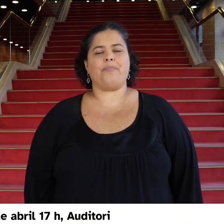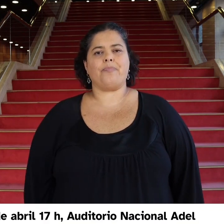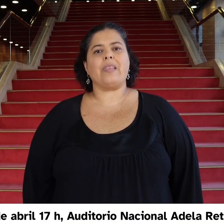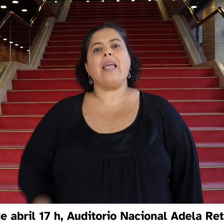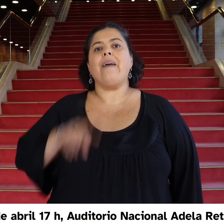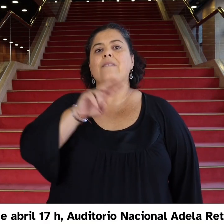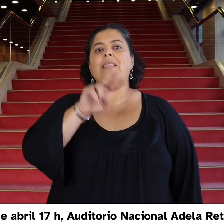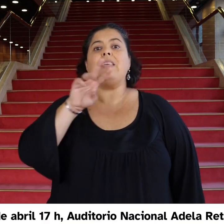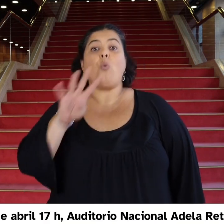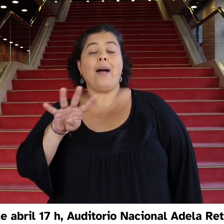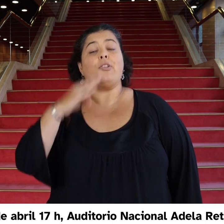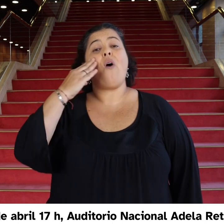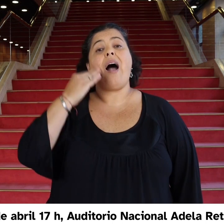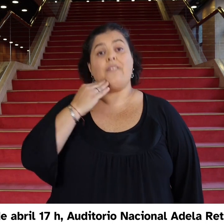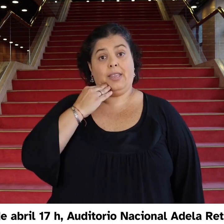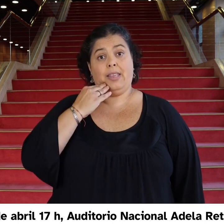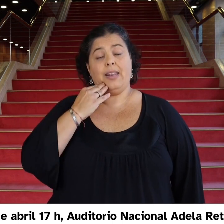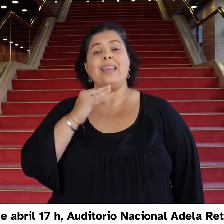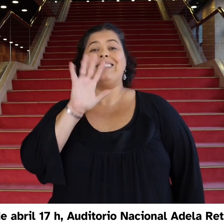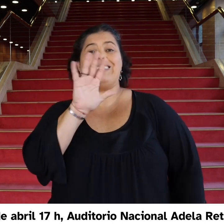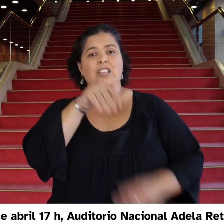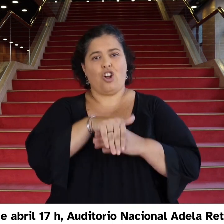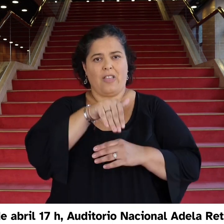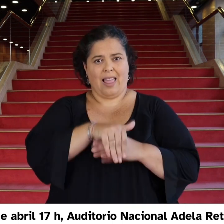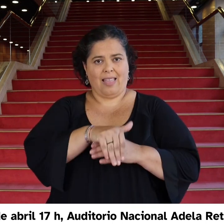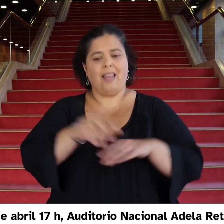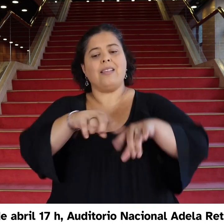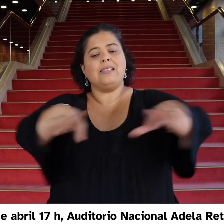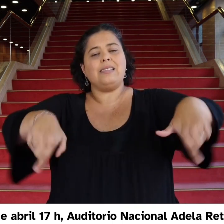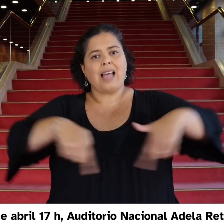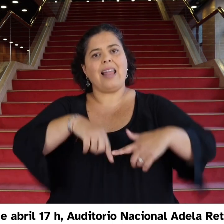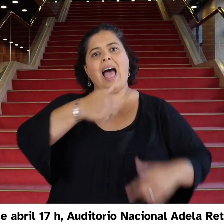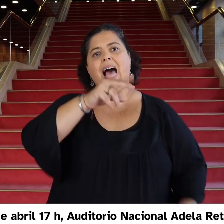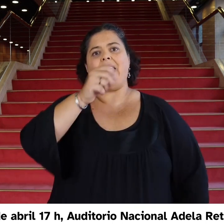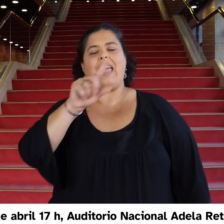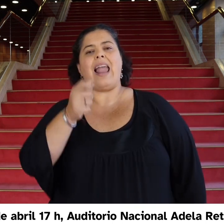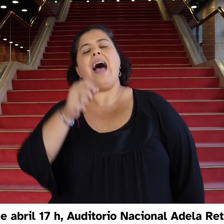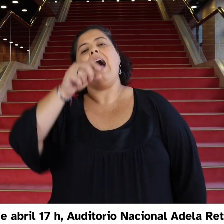24 de abril, 17 horas, Auditorio Nacional Adela Reta